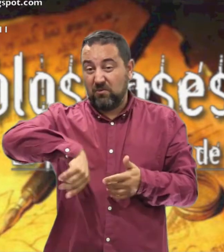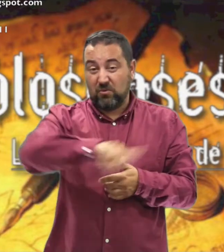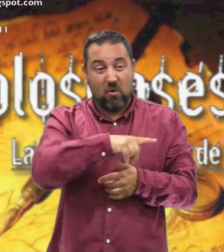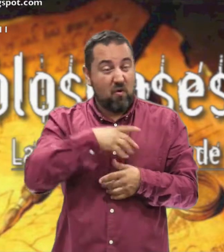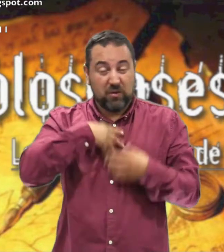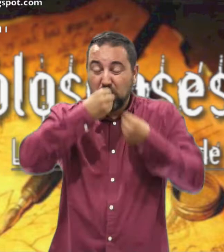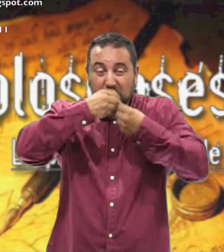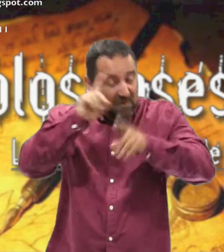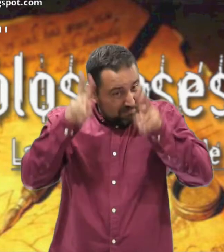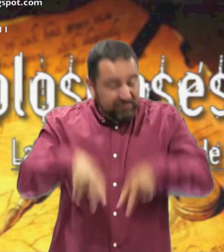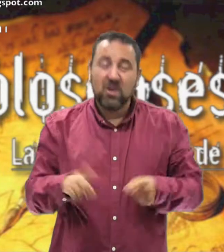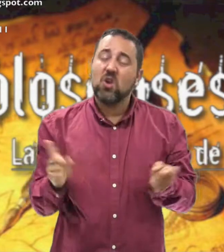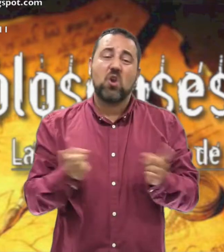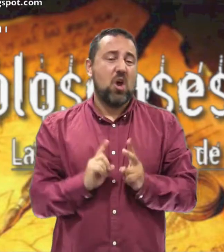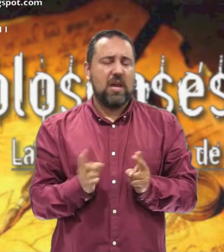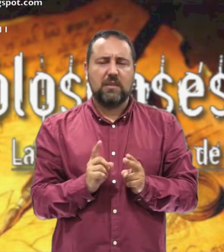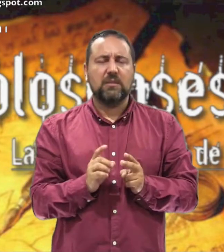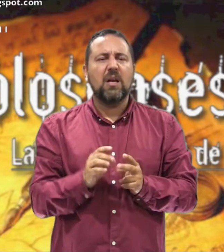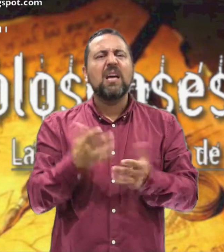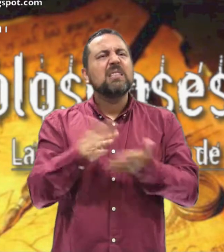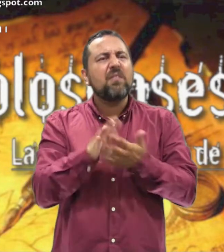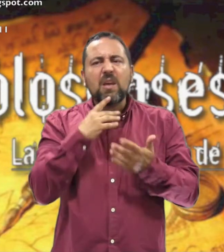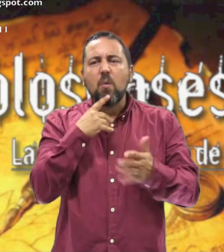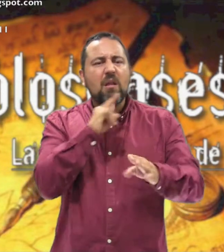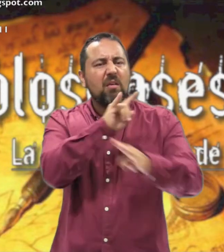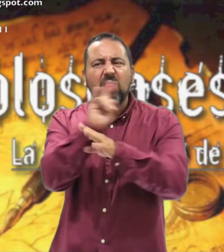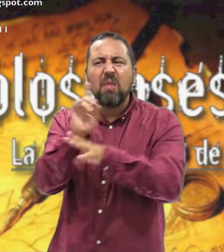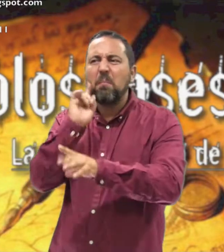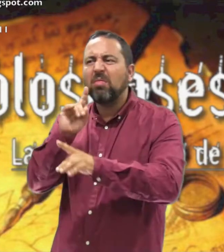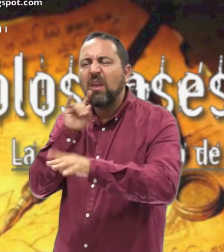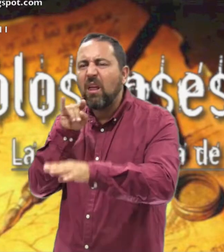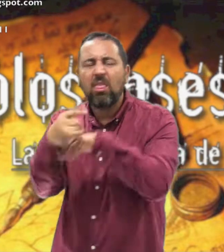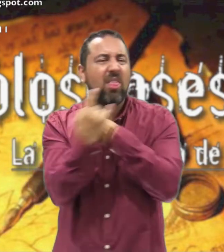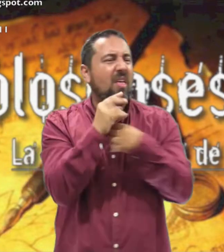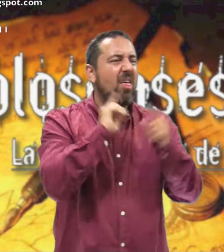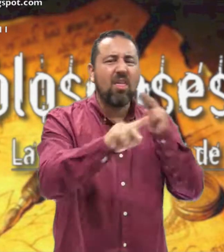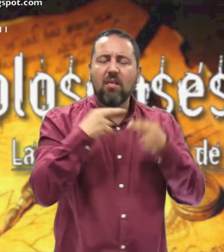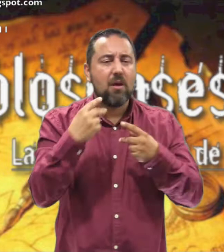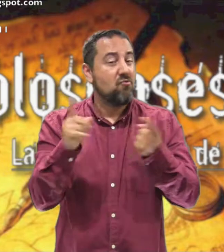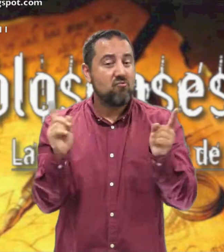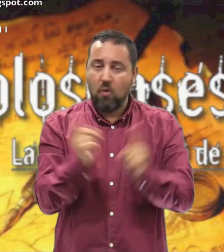Que es una idolatría No os mintáis unos a otros